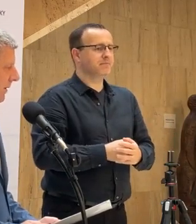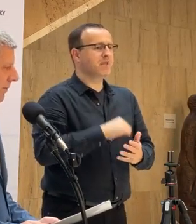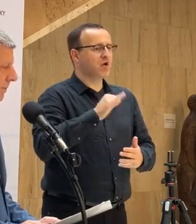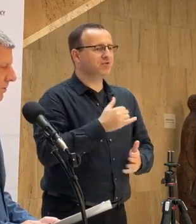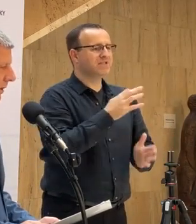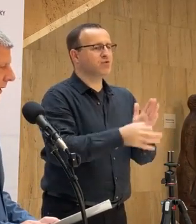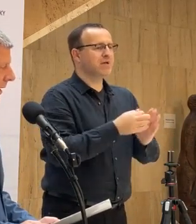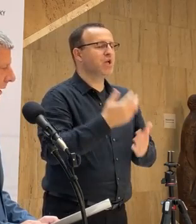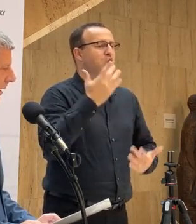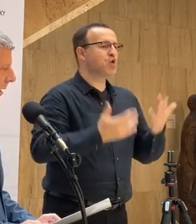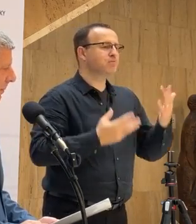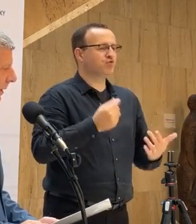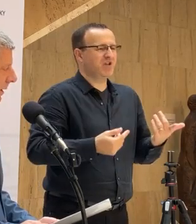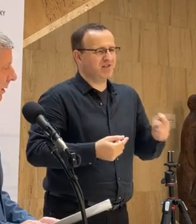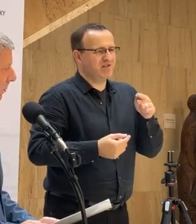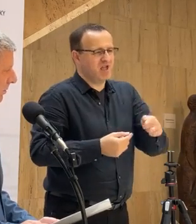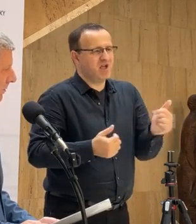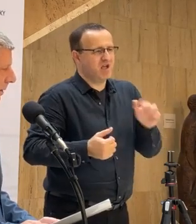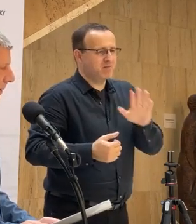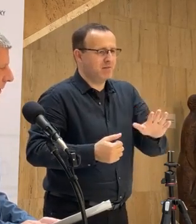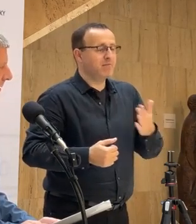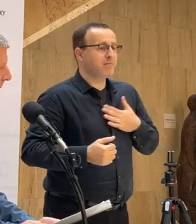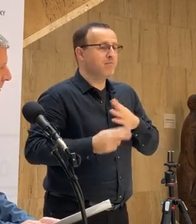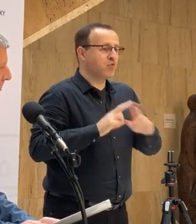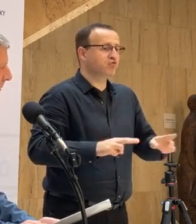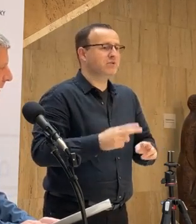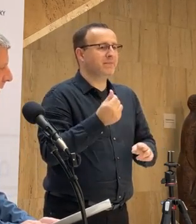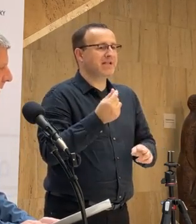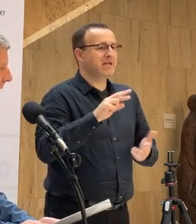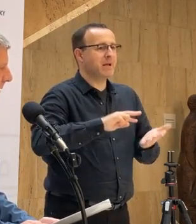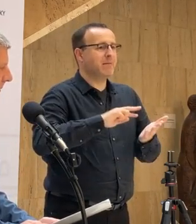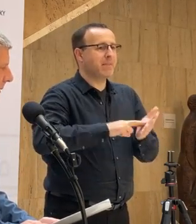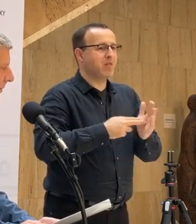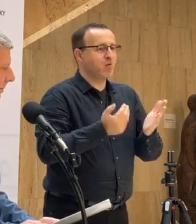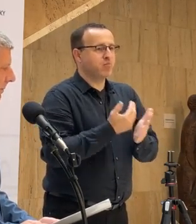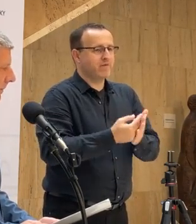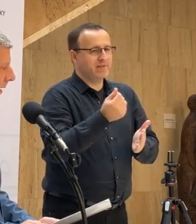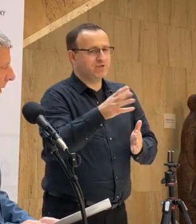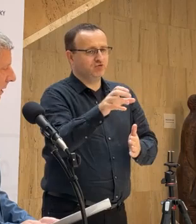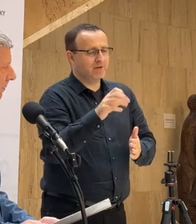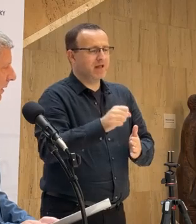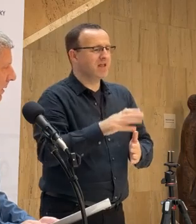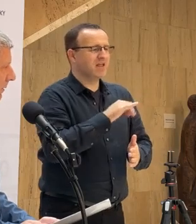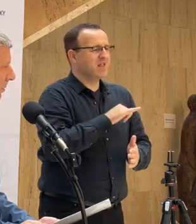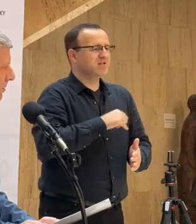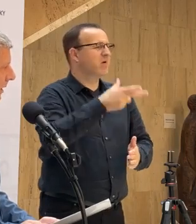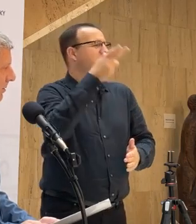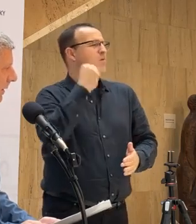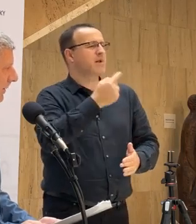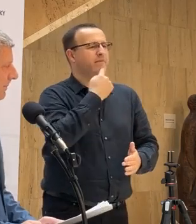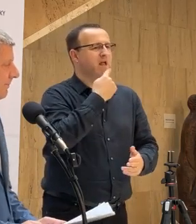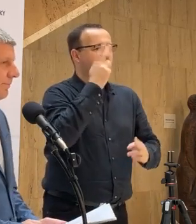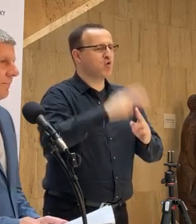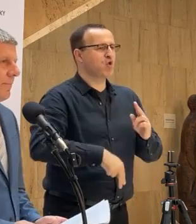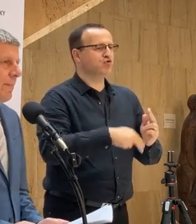že situácia v rozpočte je taká, aká je a máme možnosť čerpať peniaze z plánu obnovy, tak ja by som nerad predikoval to konečné